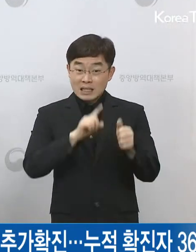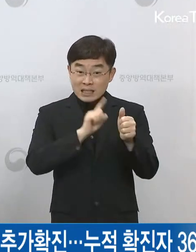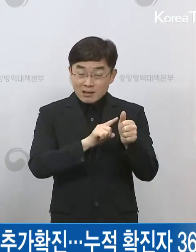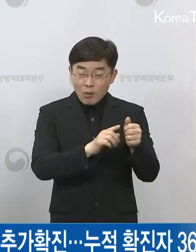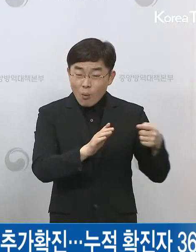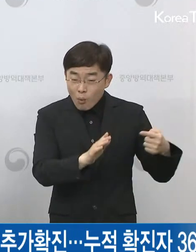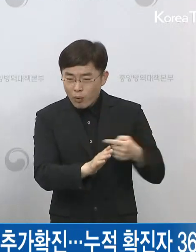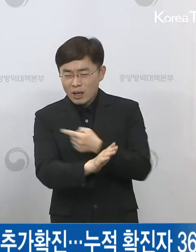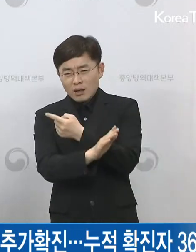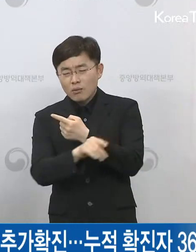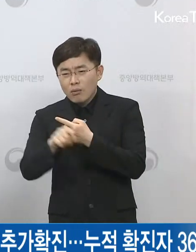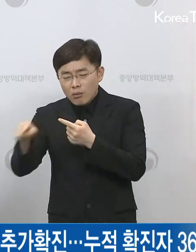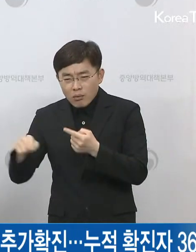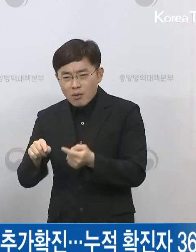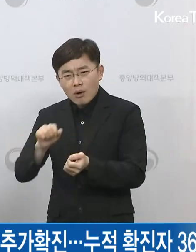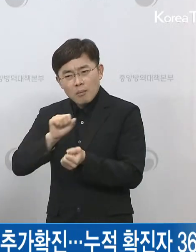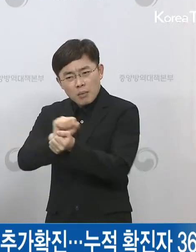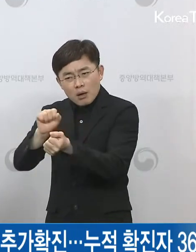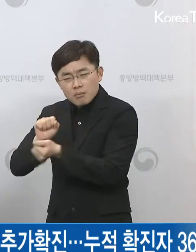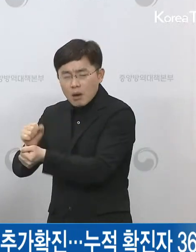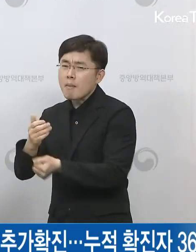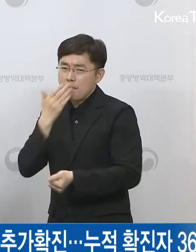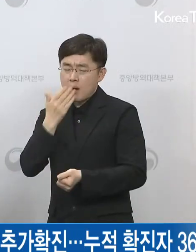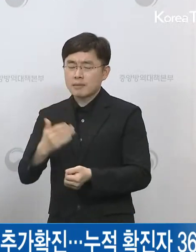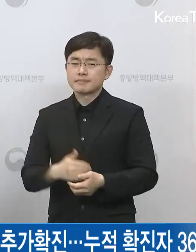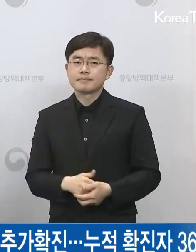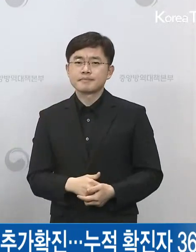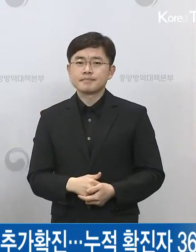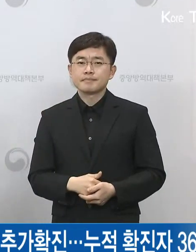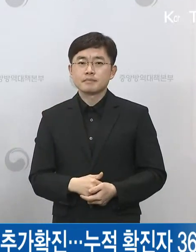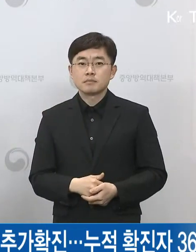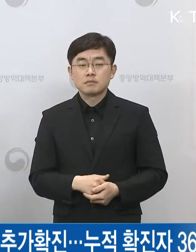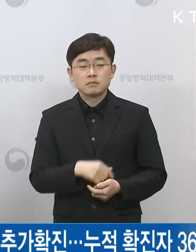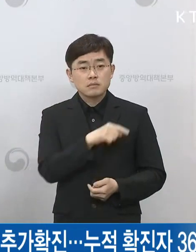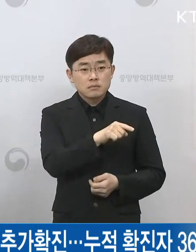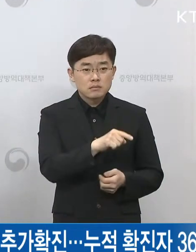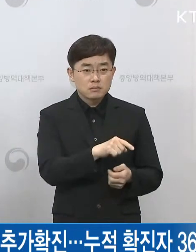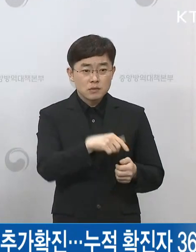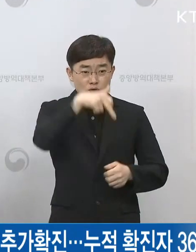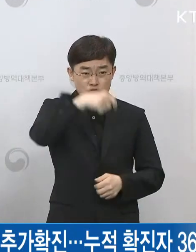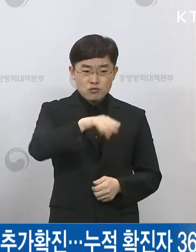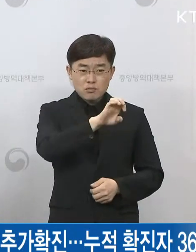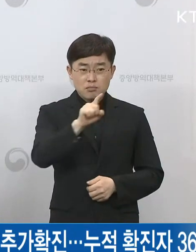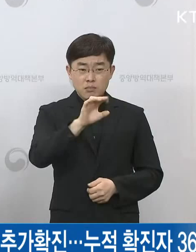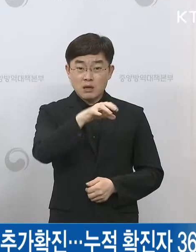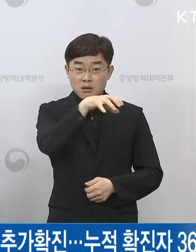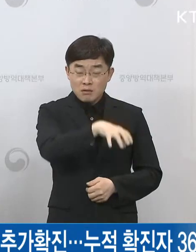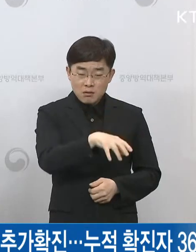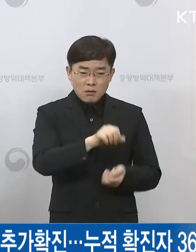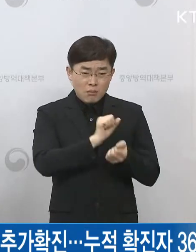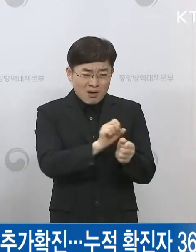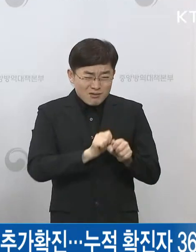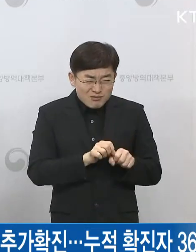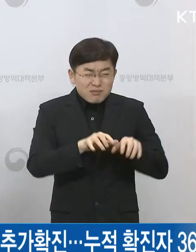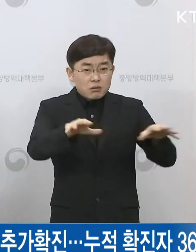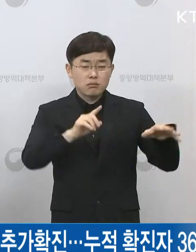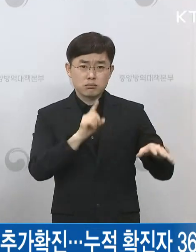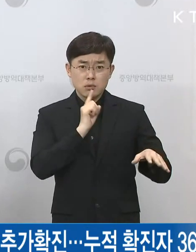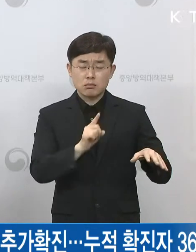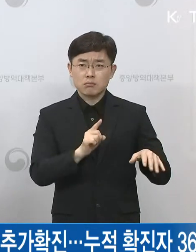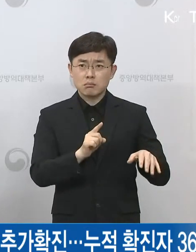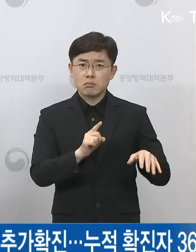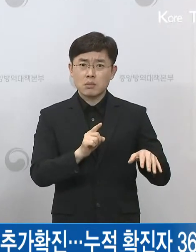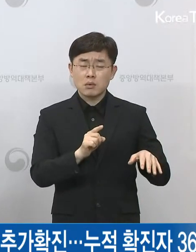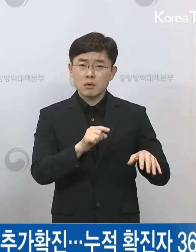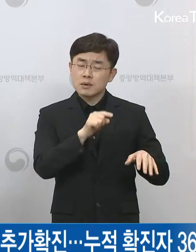환자들이 좀 있지 않았을까라고 보고 있습니다. 이게 급격히 증가했다라고 질문을 주셨는데 어느 정도